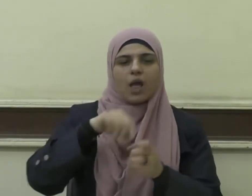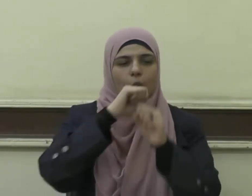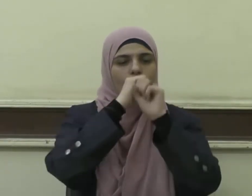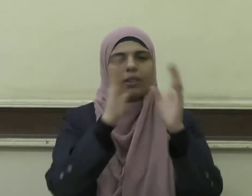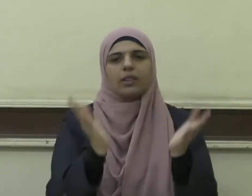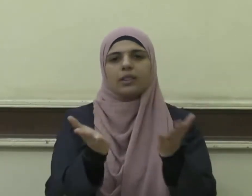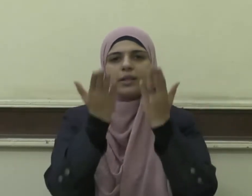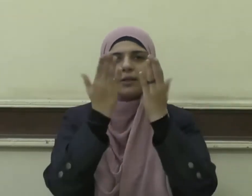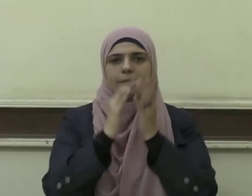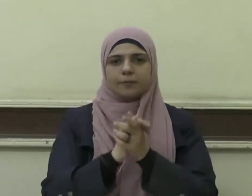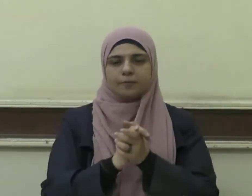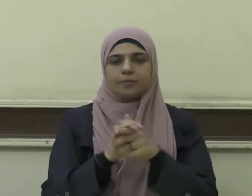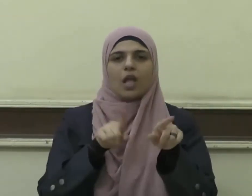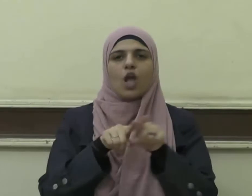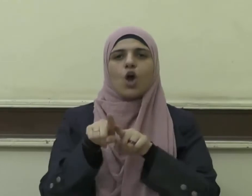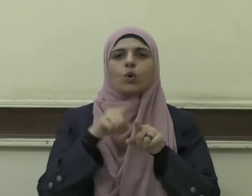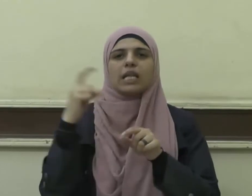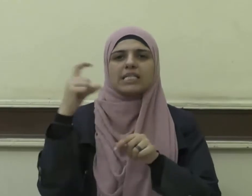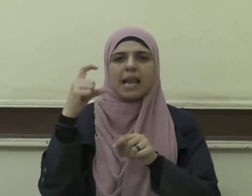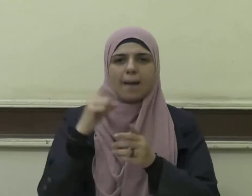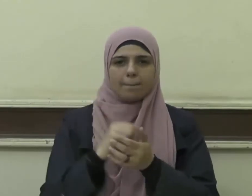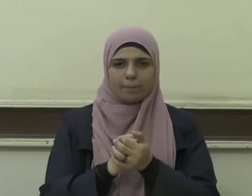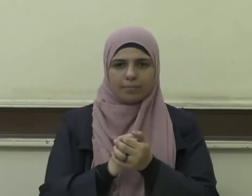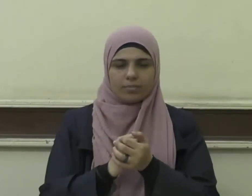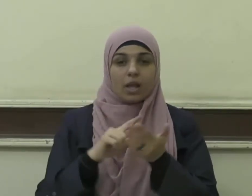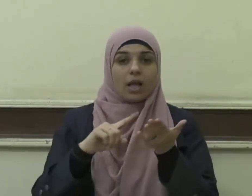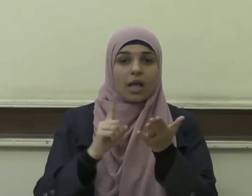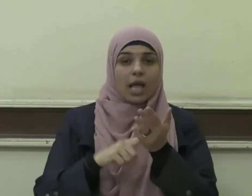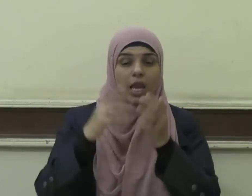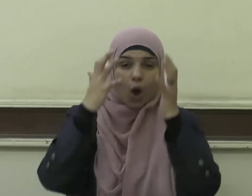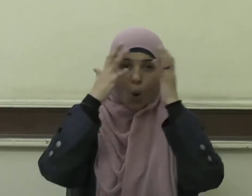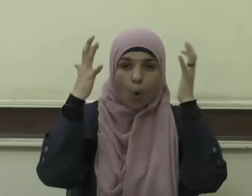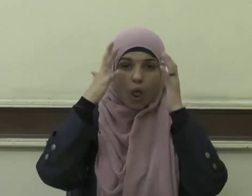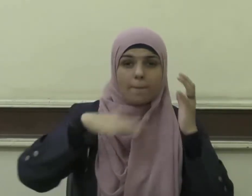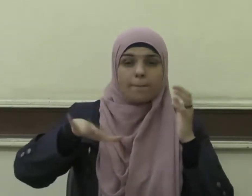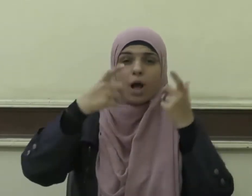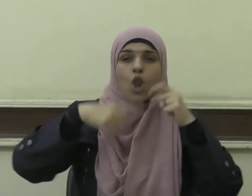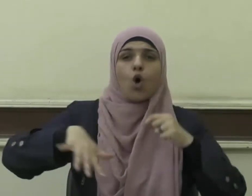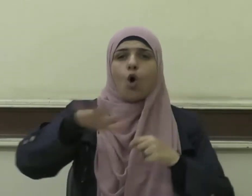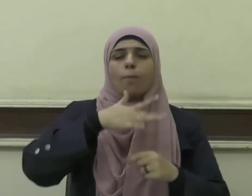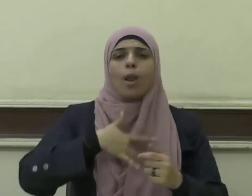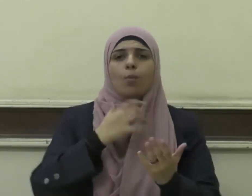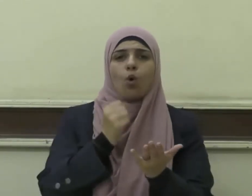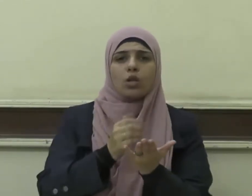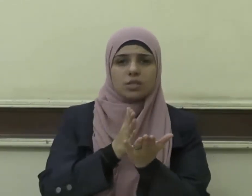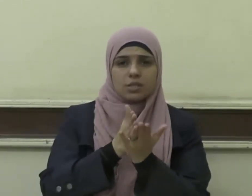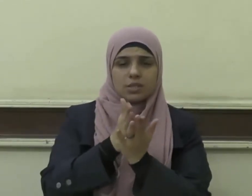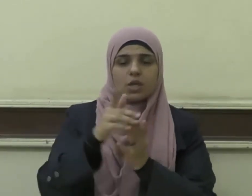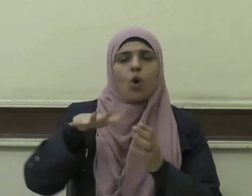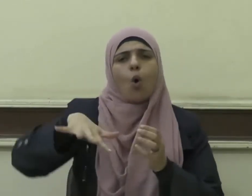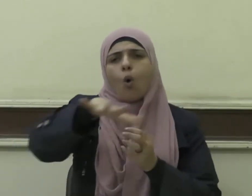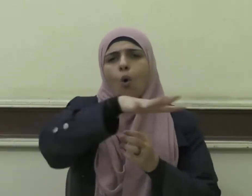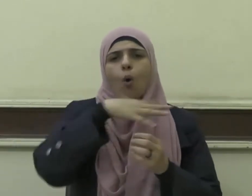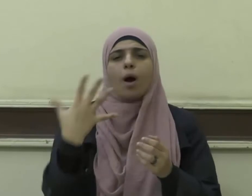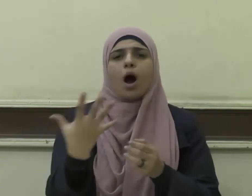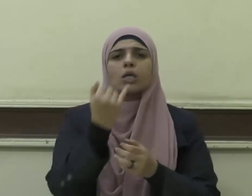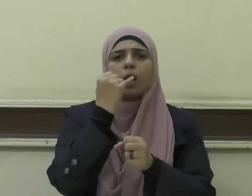إخوة الإسلام إن علماء الأمة المخلصين هم أصحاب الهدي الصالح